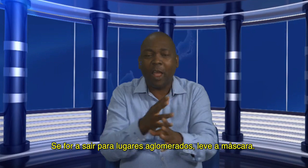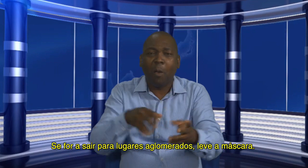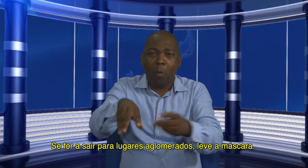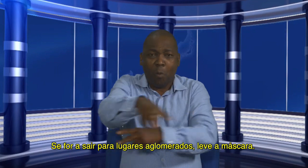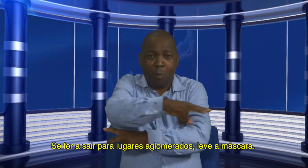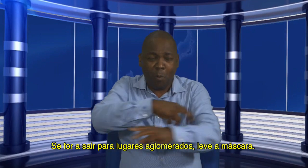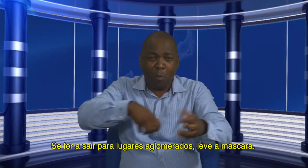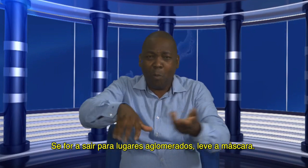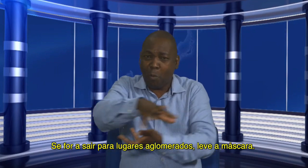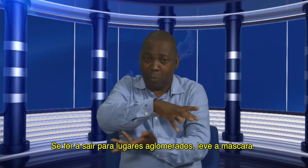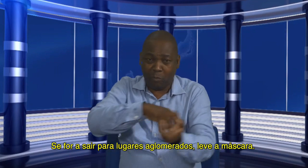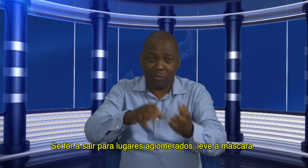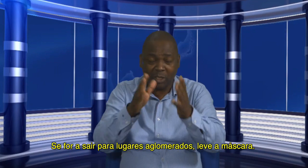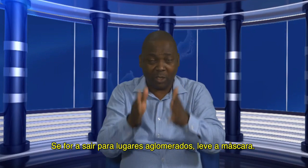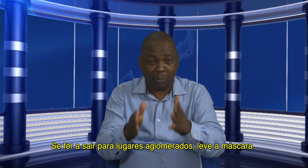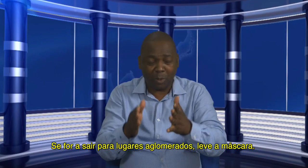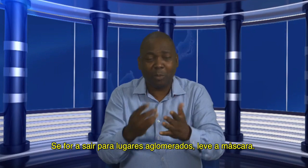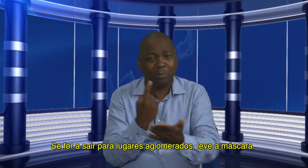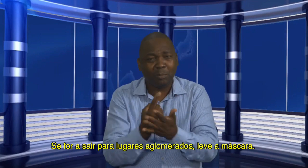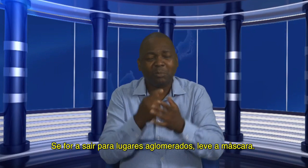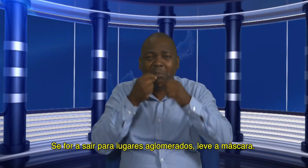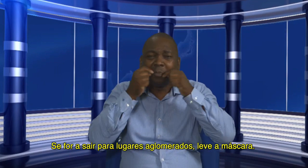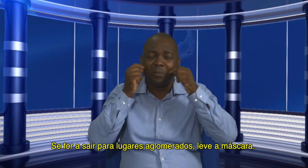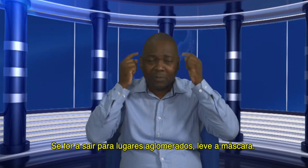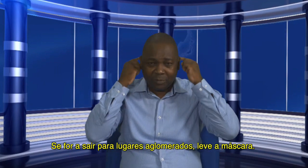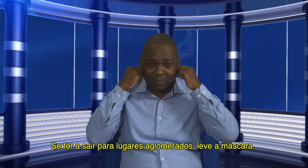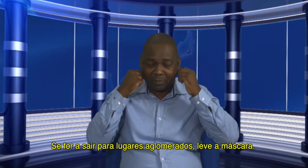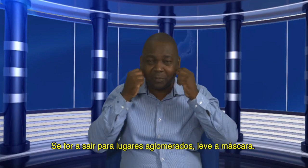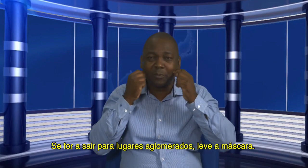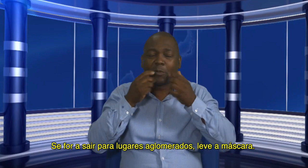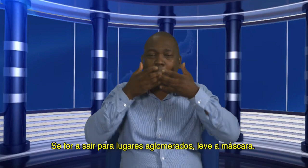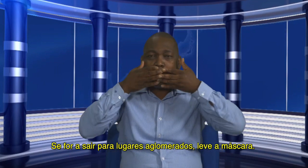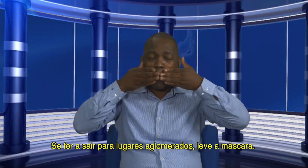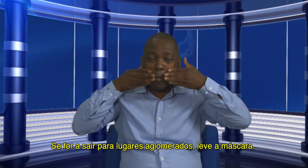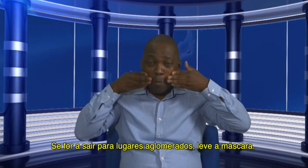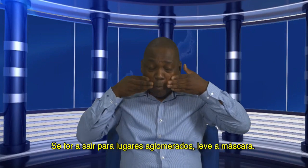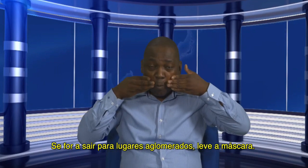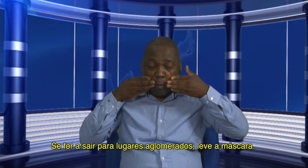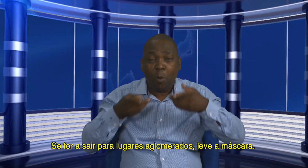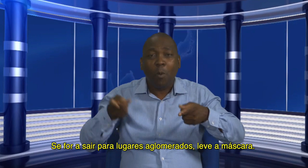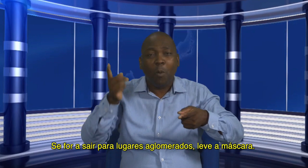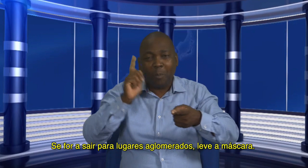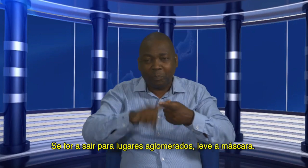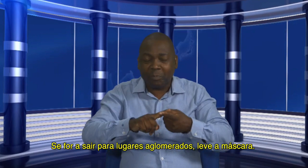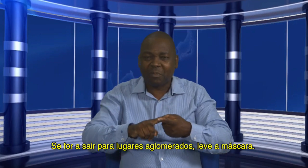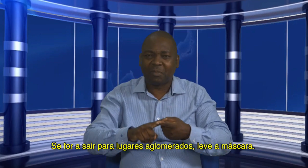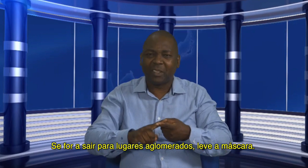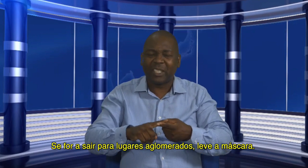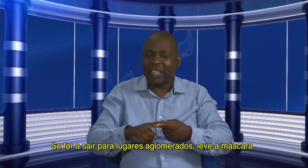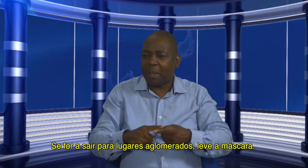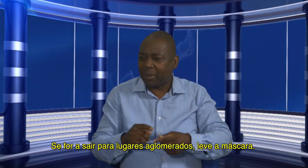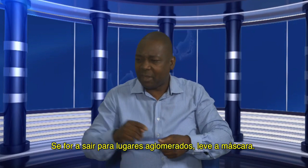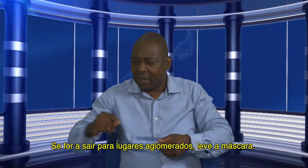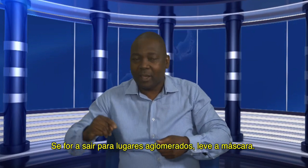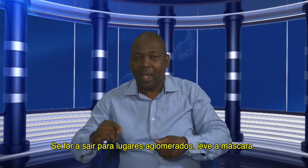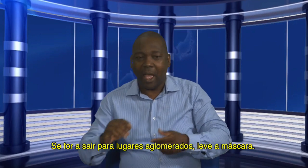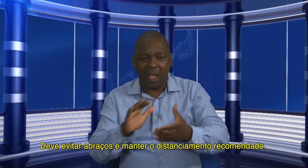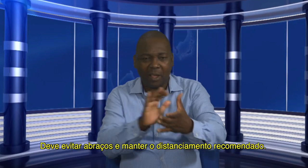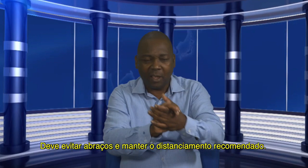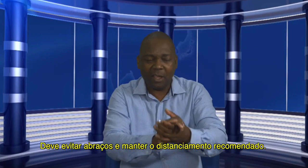Se for para sair nos locais de muito aglomerado, deve usar a máscara. E, também,